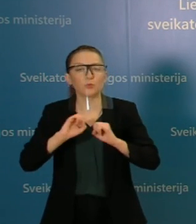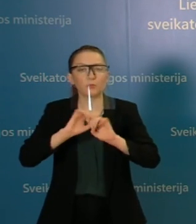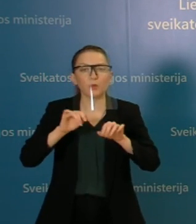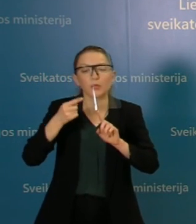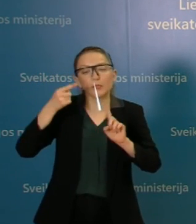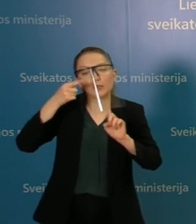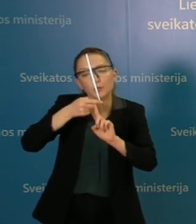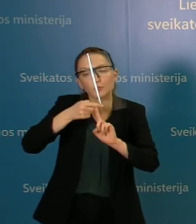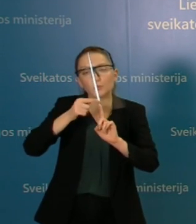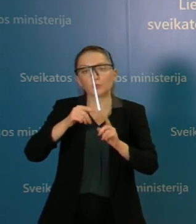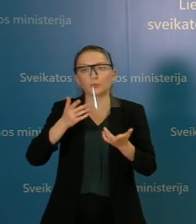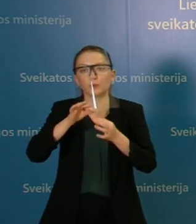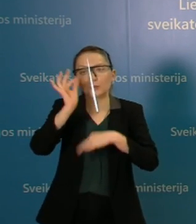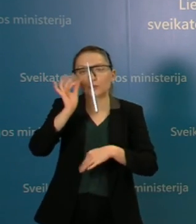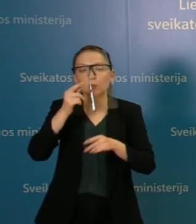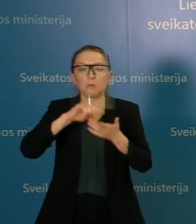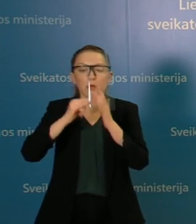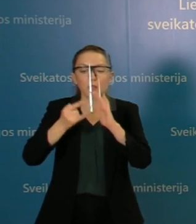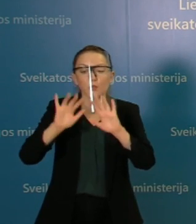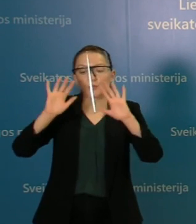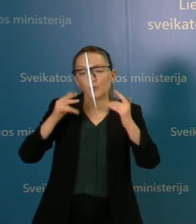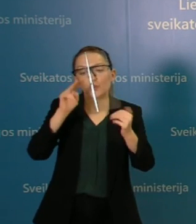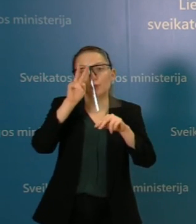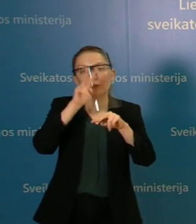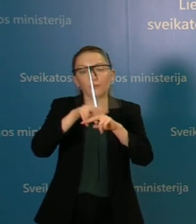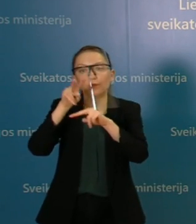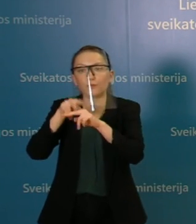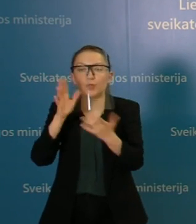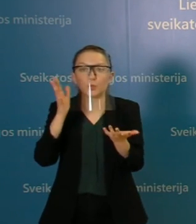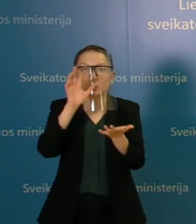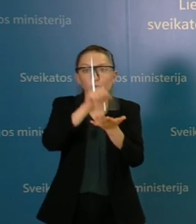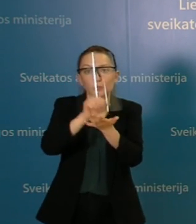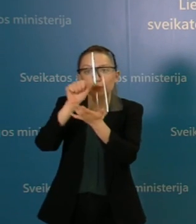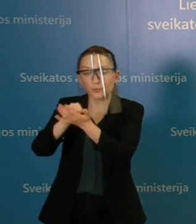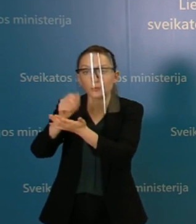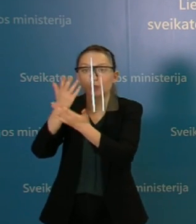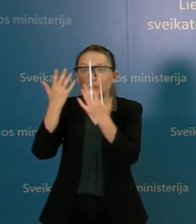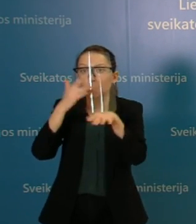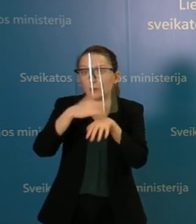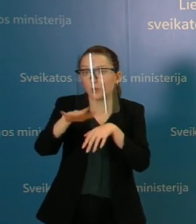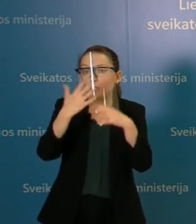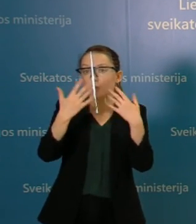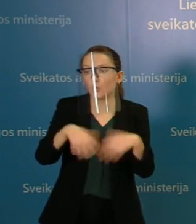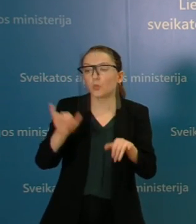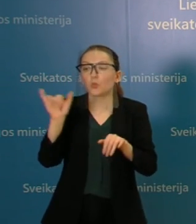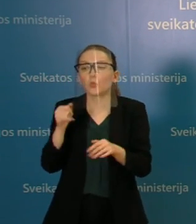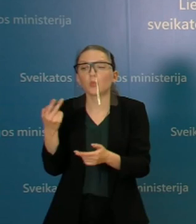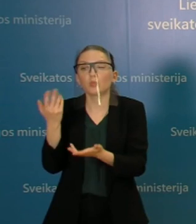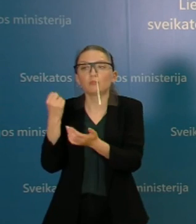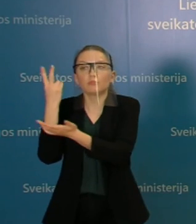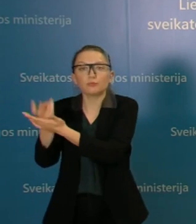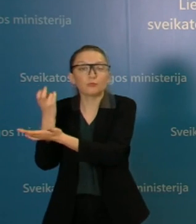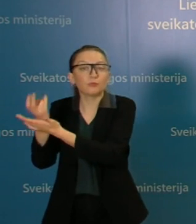tikslus planas, kur neužtenkant vietos ir atraminėse lygoninėse būtų guldomi koronavirusų sergantis